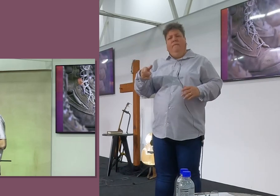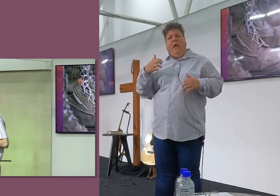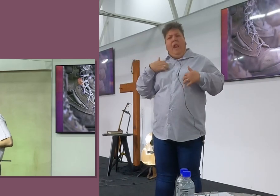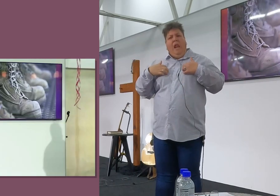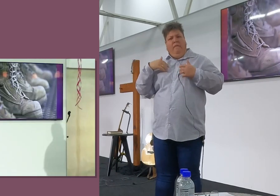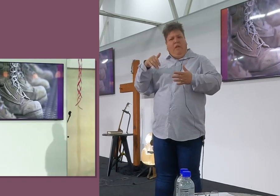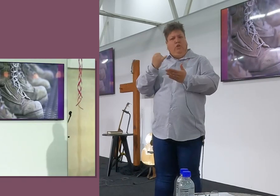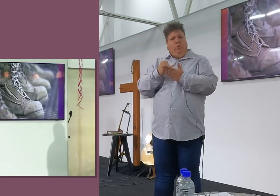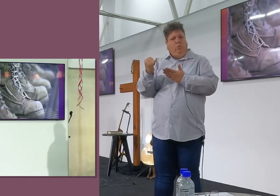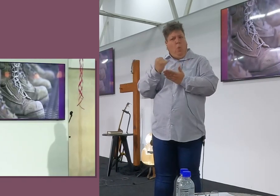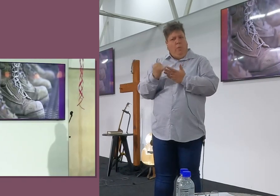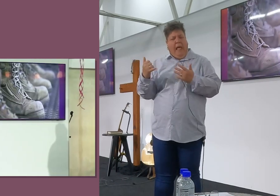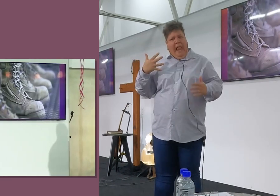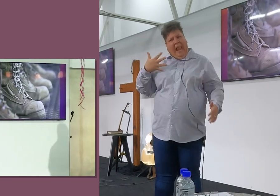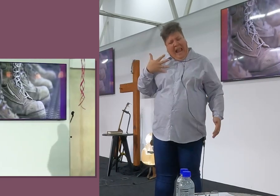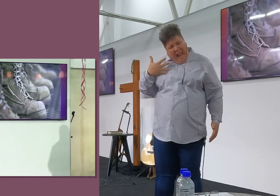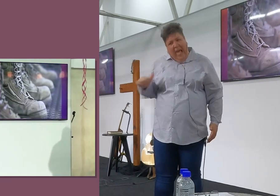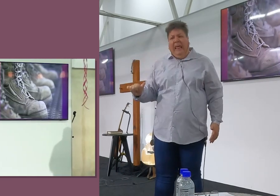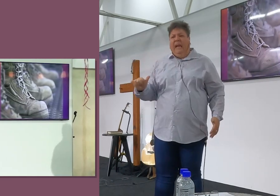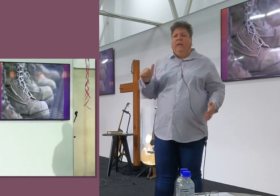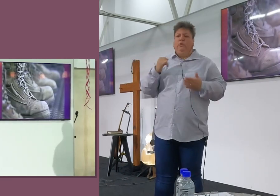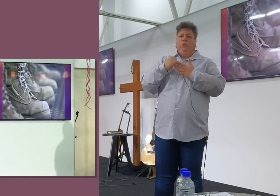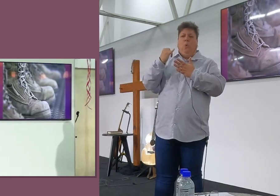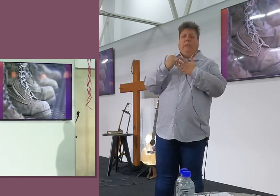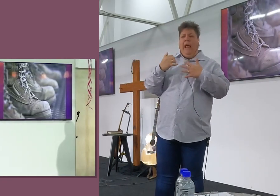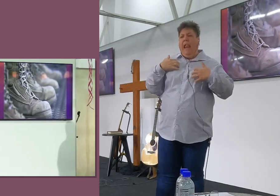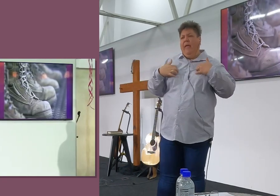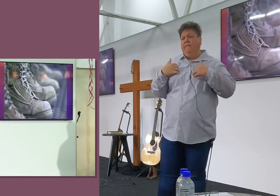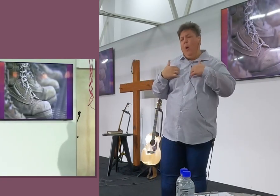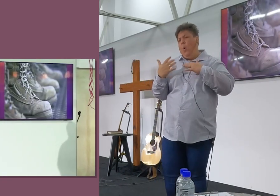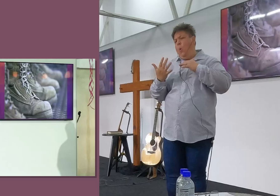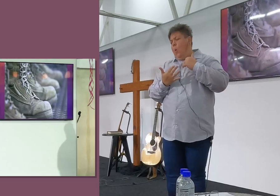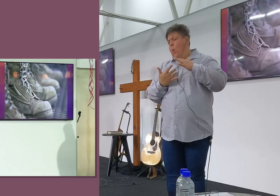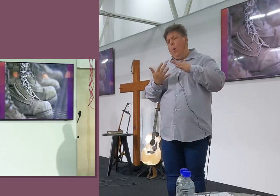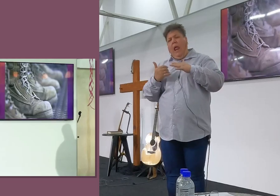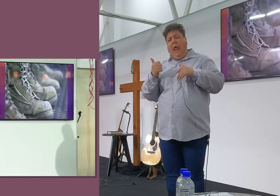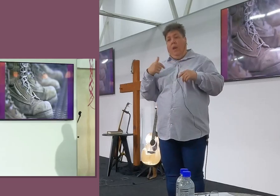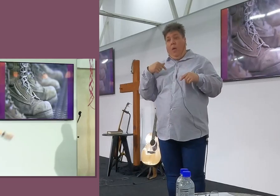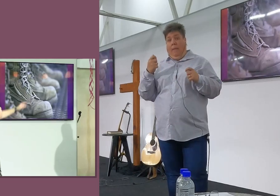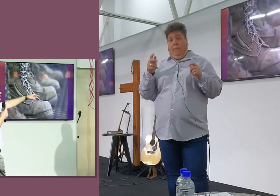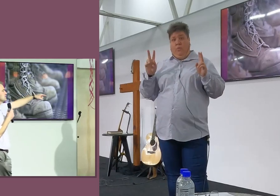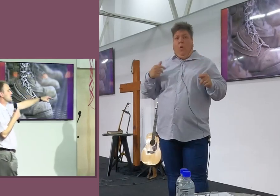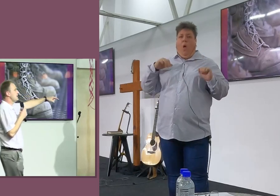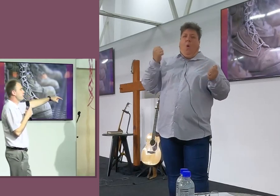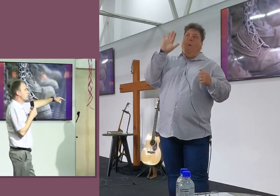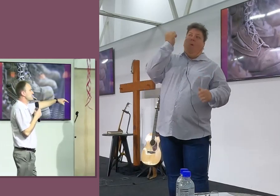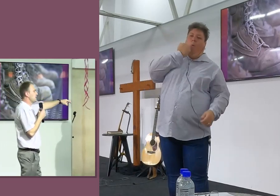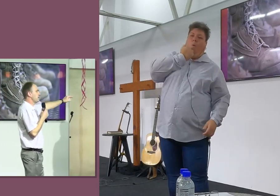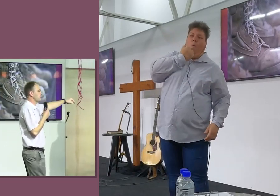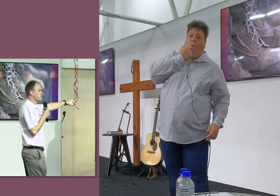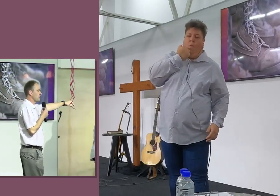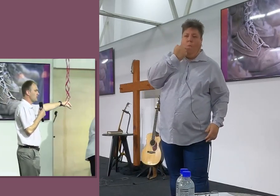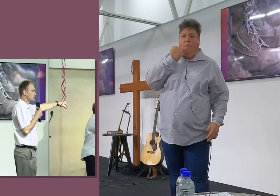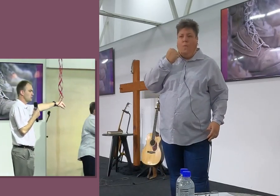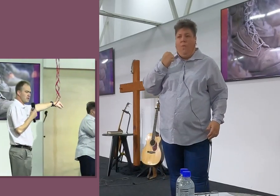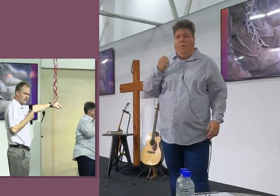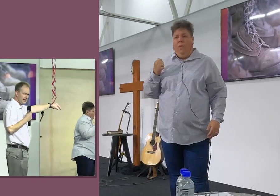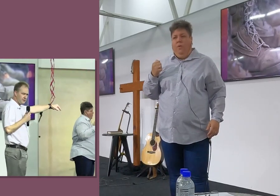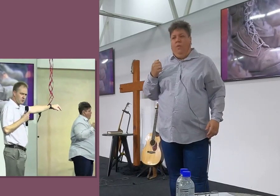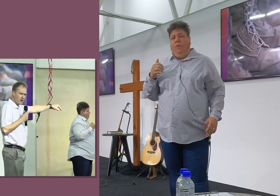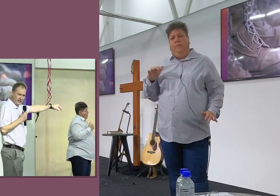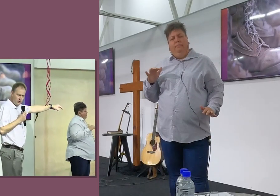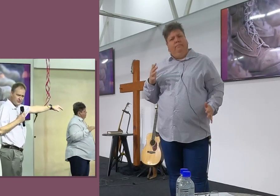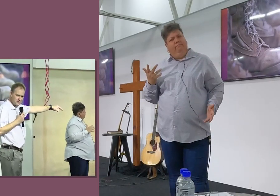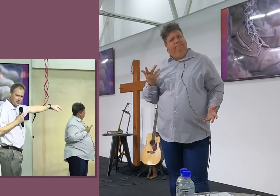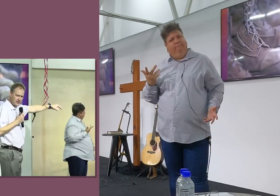Asof dit half en half is, Luister, Hoekom moet ek my hele leven lang gestraaf word, Om vir Jesus te lewe, En hierdie ou kan sy leven vir homself lewe, En op sy laaste oomlikke